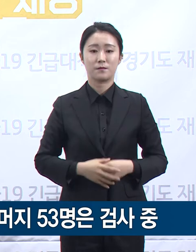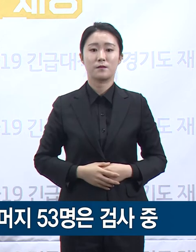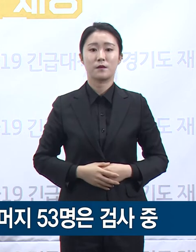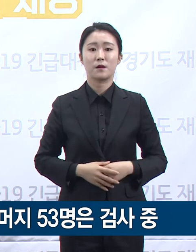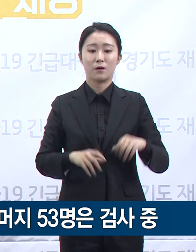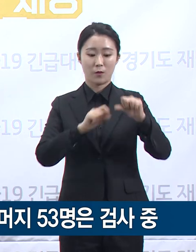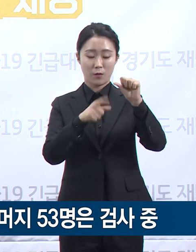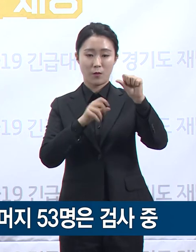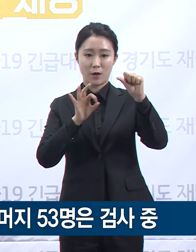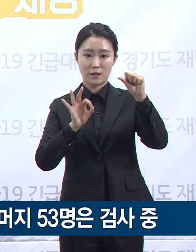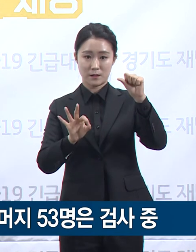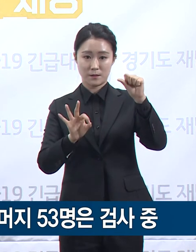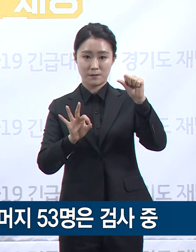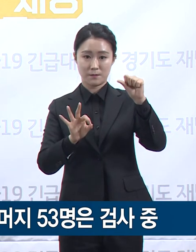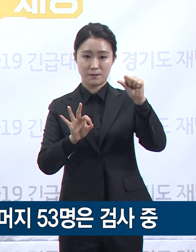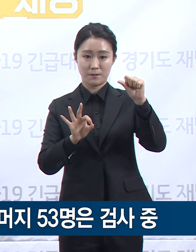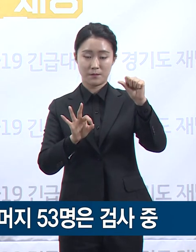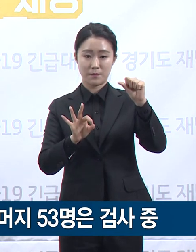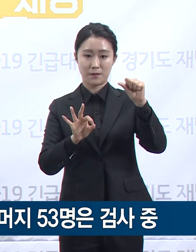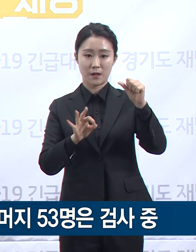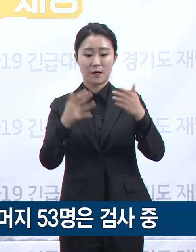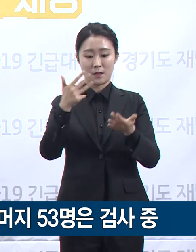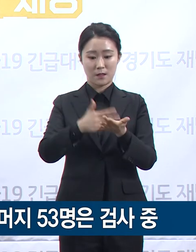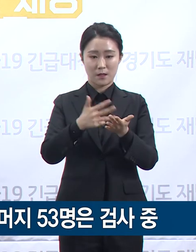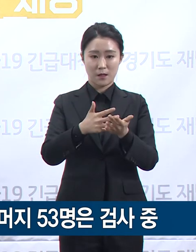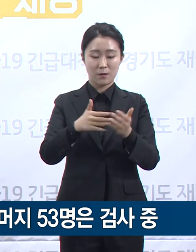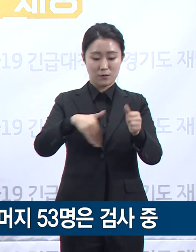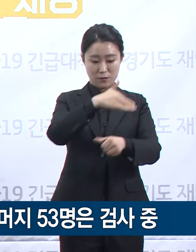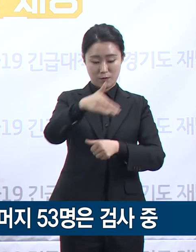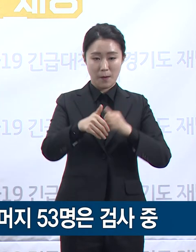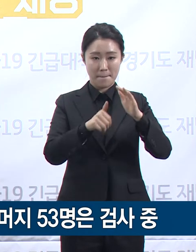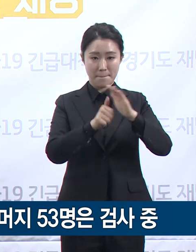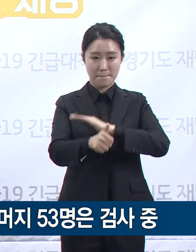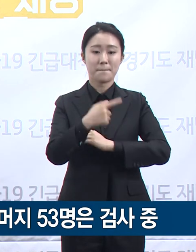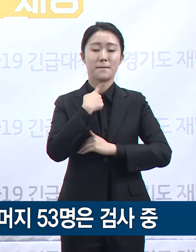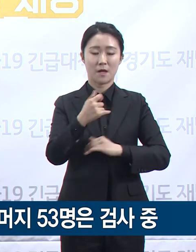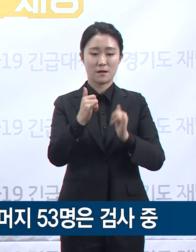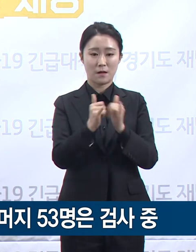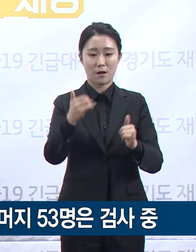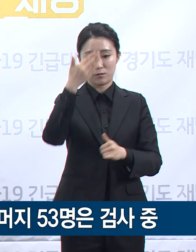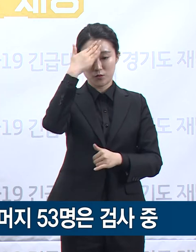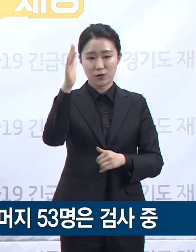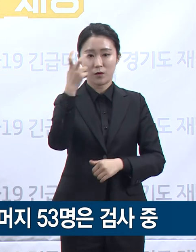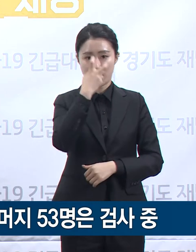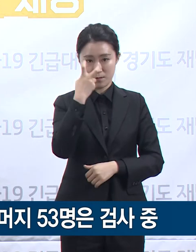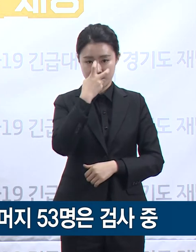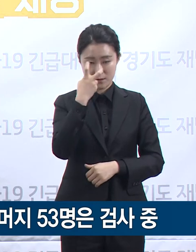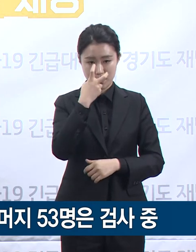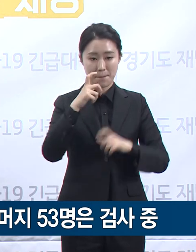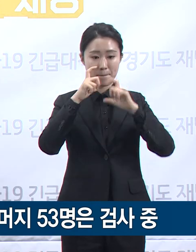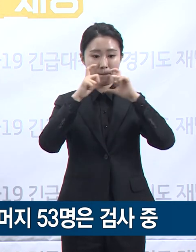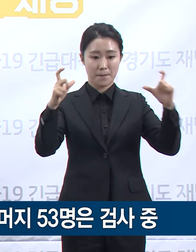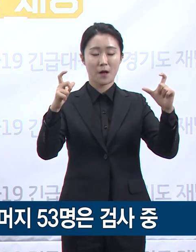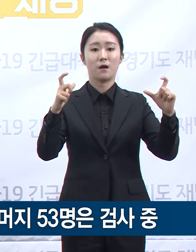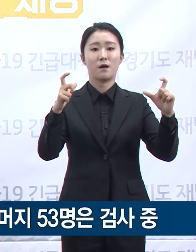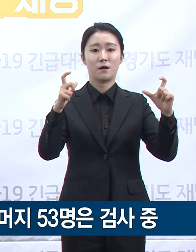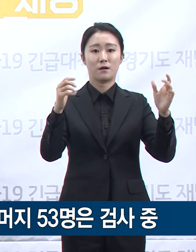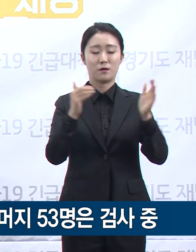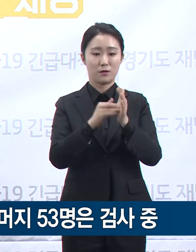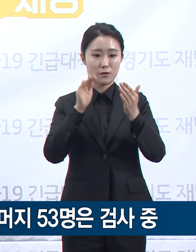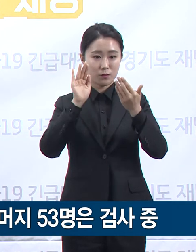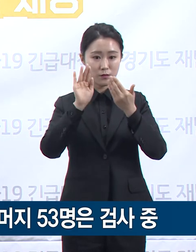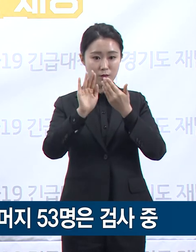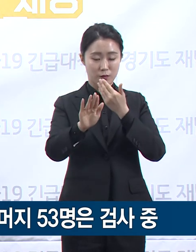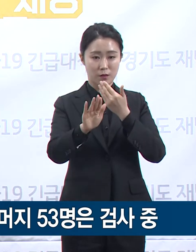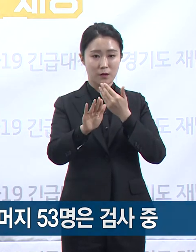시행한 이태원 논현동 방문자 무료검사 행정명령 이후 자발적 검소자는 대폭 증가하였다가 이제